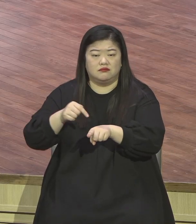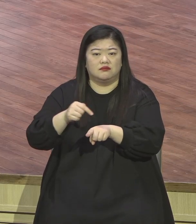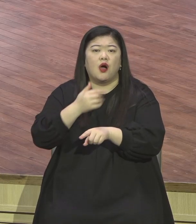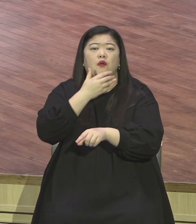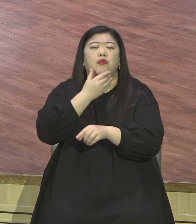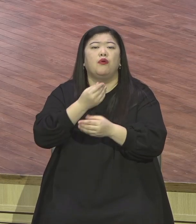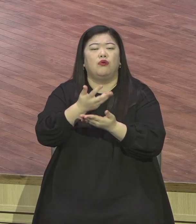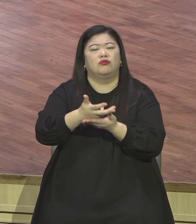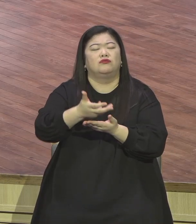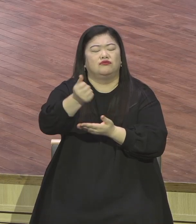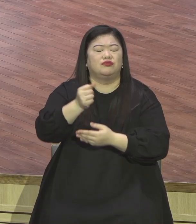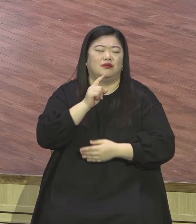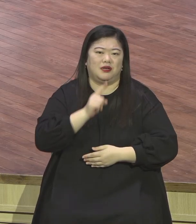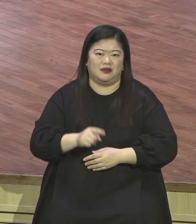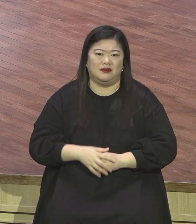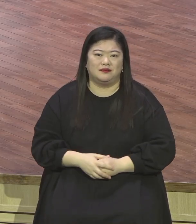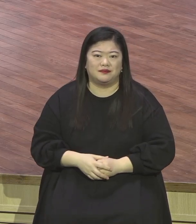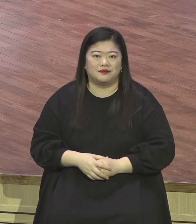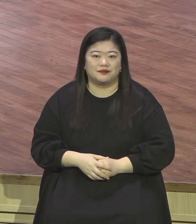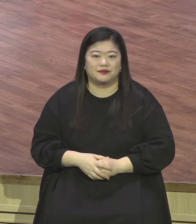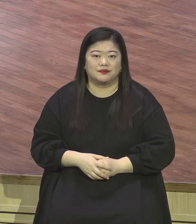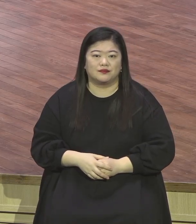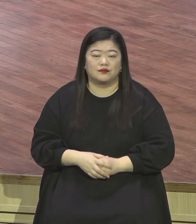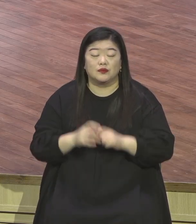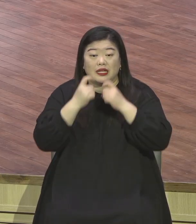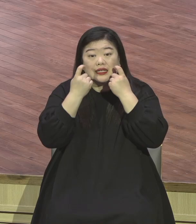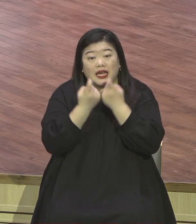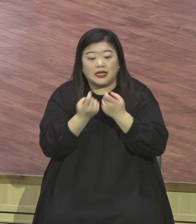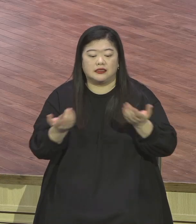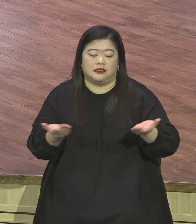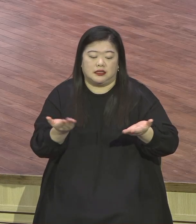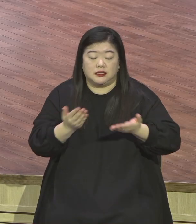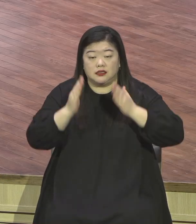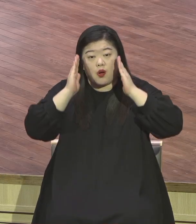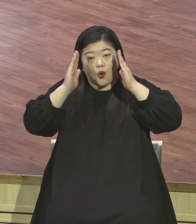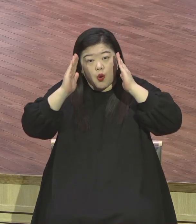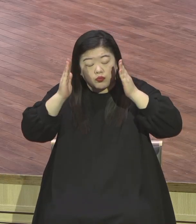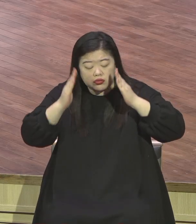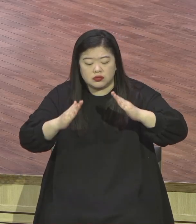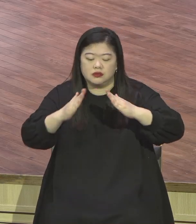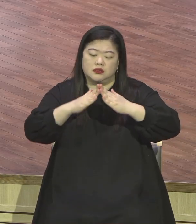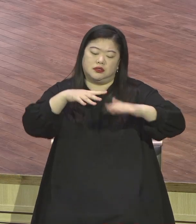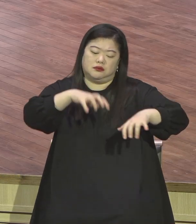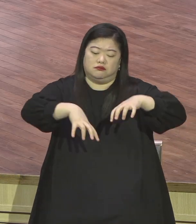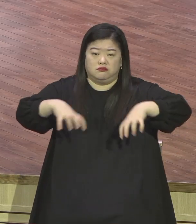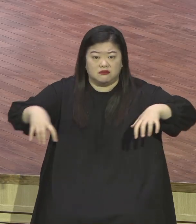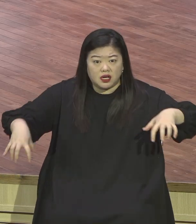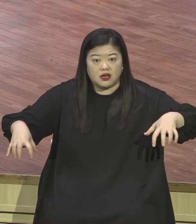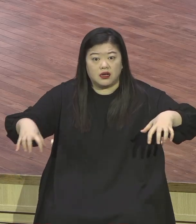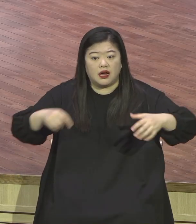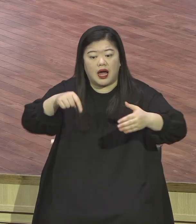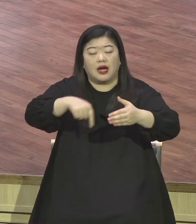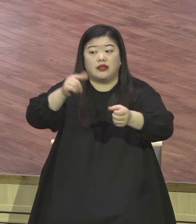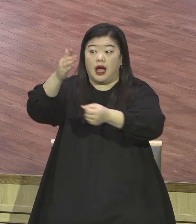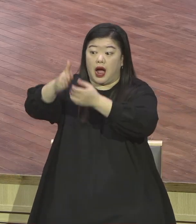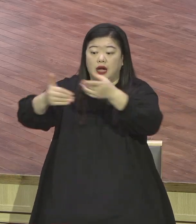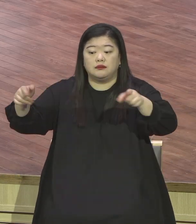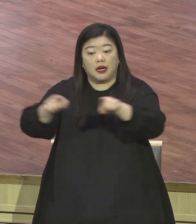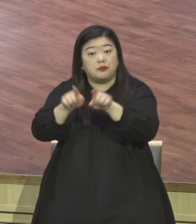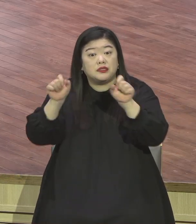여러분 가정의 사업의 직장 현장의 학업의 지역 현장의 인마누엘의 축복이 이마누엘은 문제될 것이 없습니다